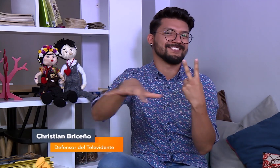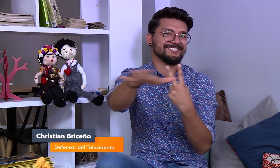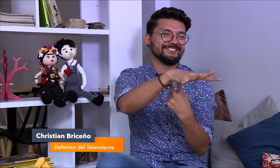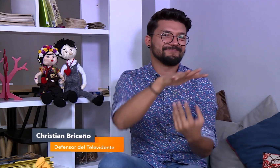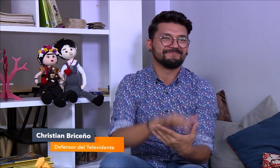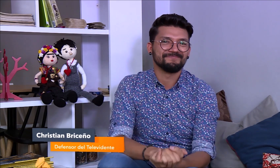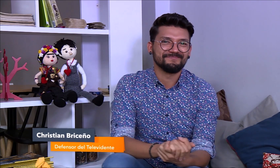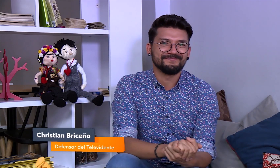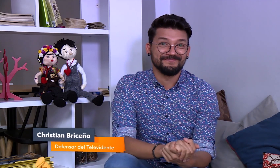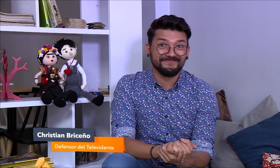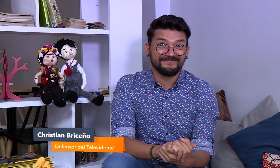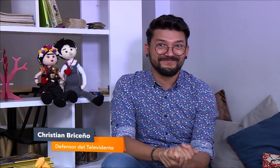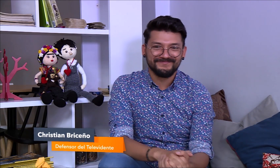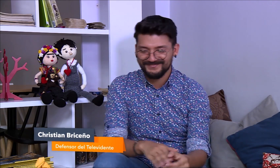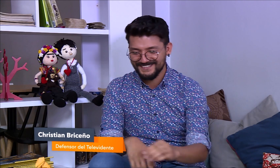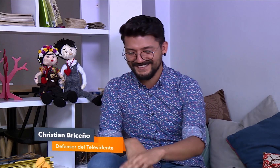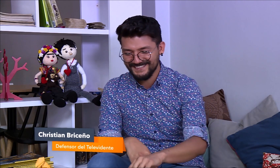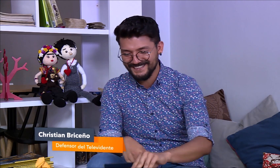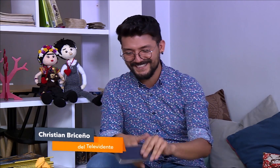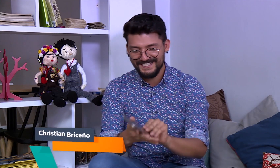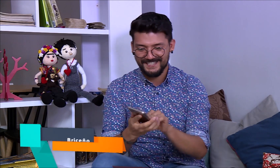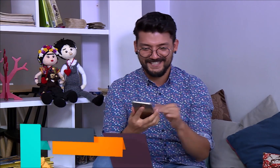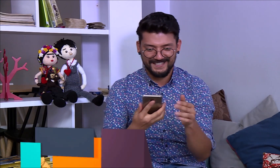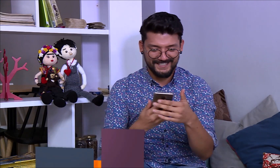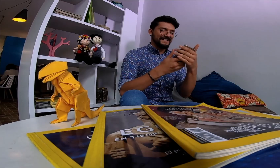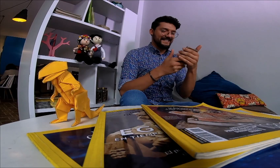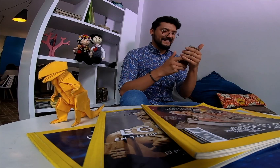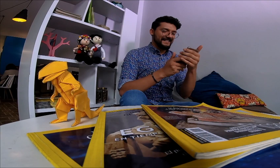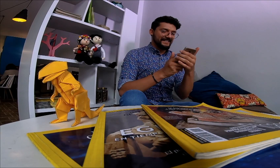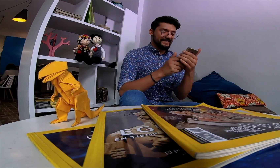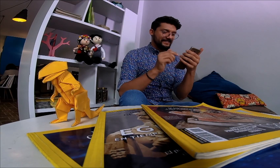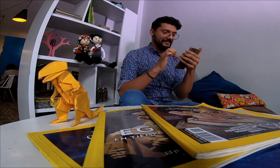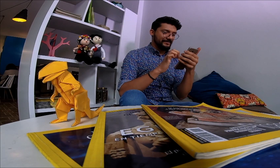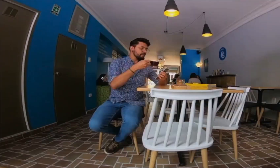eso le pusimos esta seña. ¡Gracias! ¡Gracias! ¡Gracias! ¡Gracias!